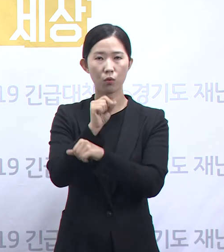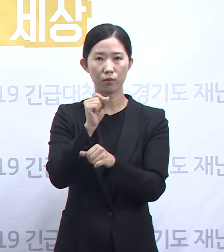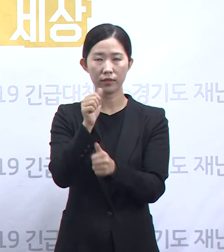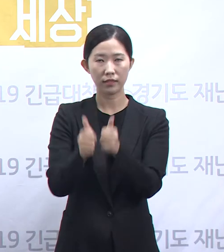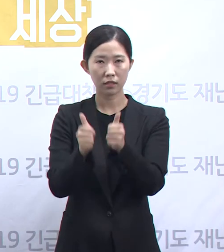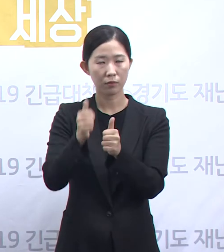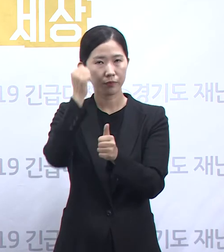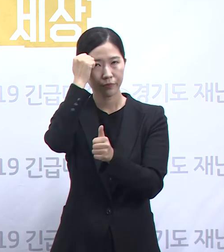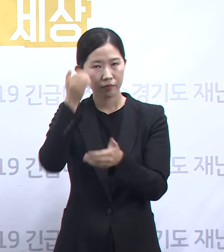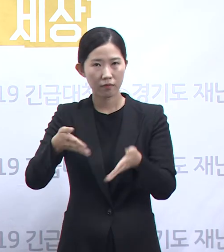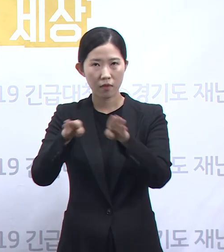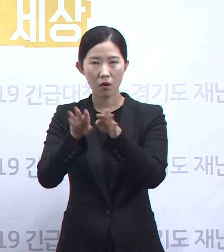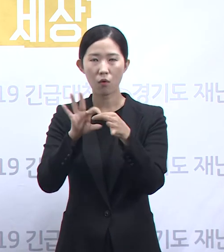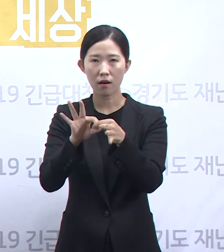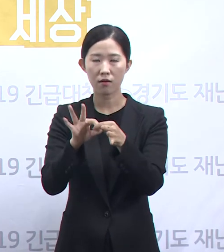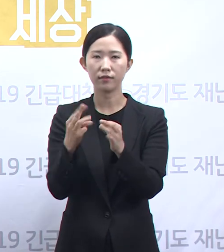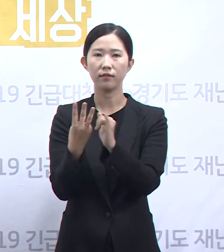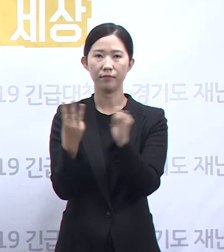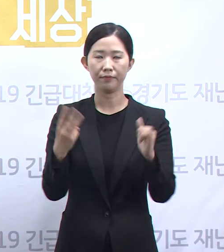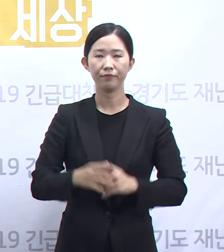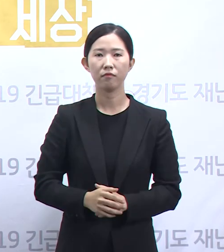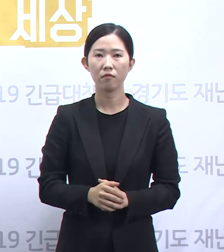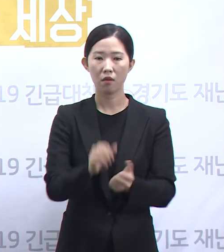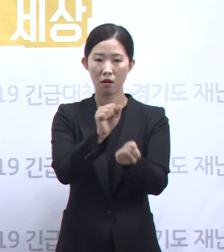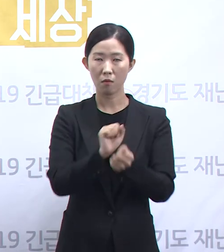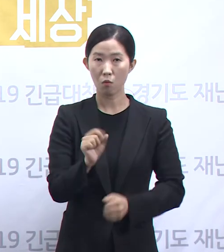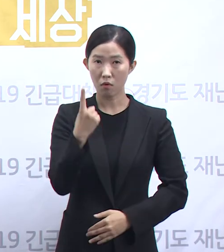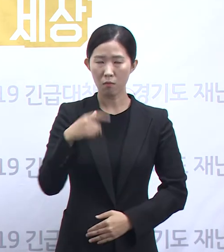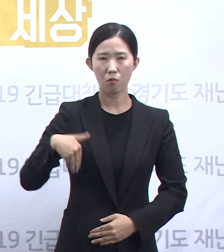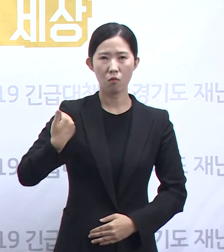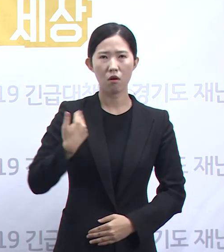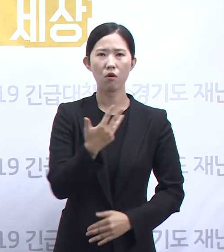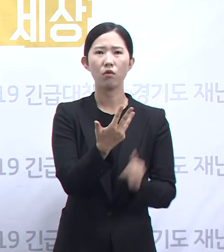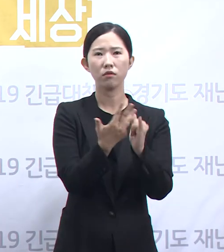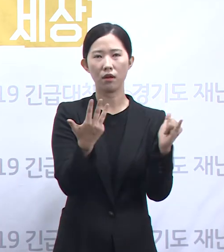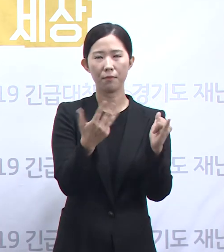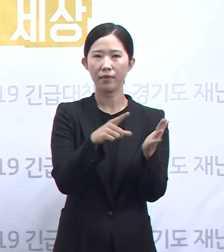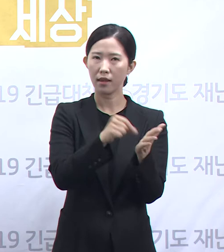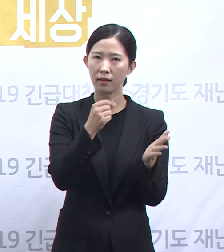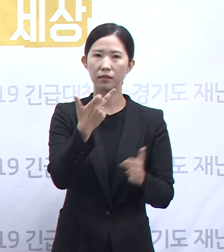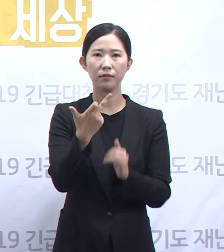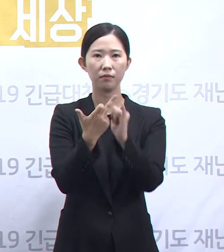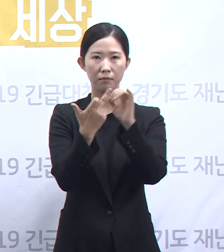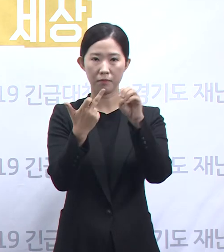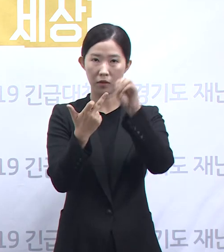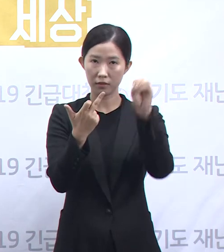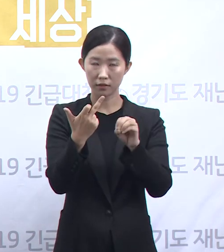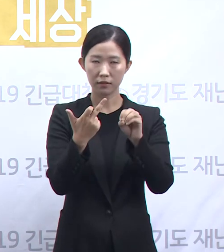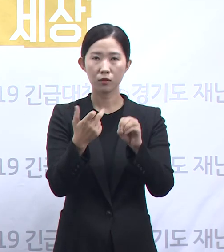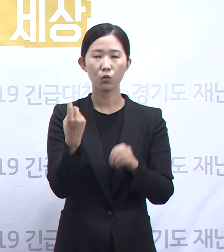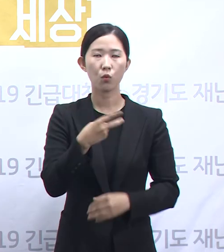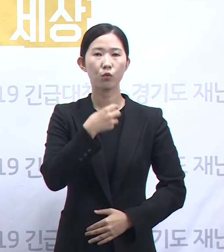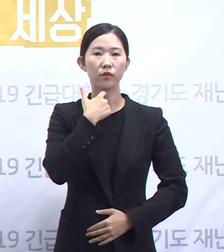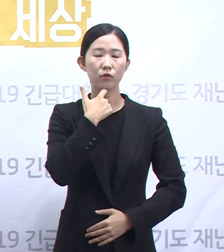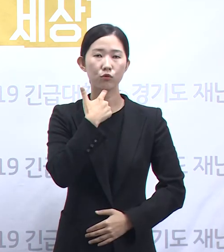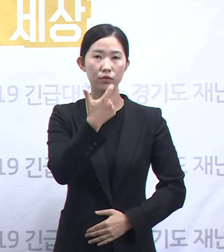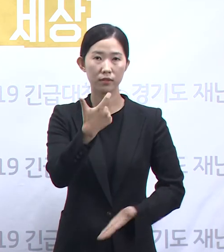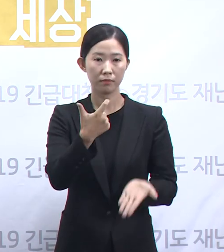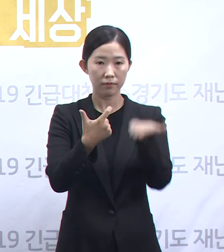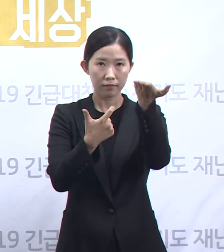신규 확진자 중 감염 공료를 알 수 없는 확진자는 8명으로 17%를 차지하고 있고 60세 이상 고령자는